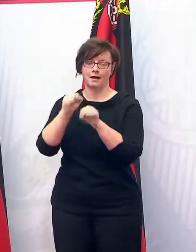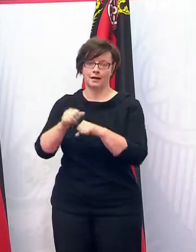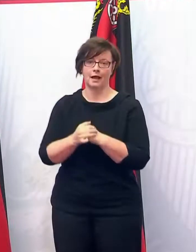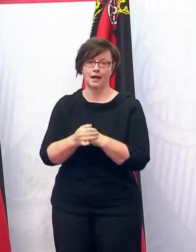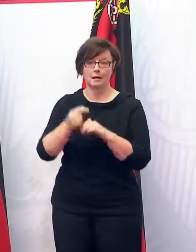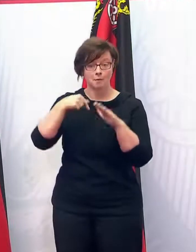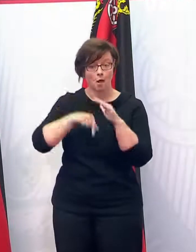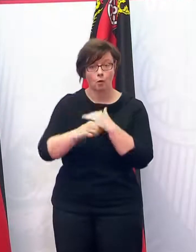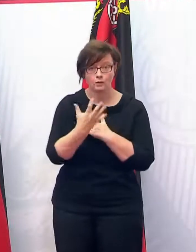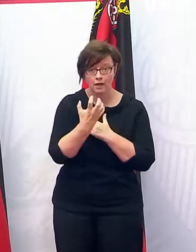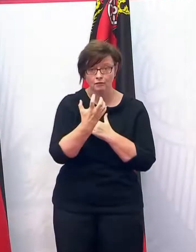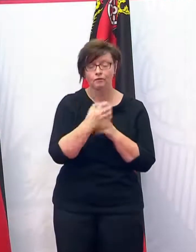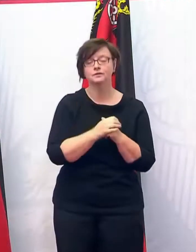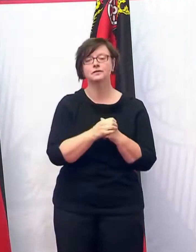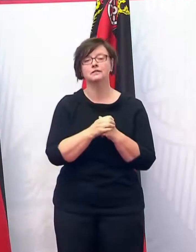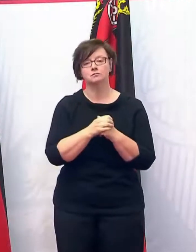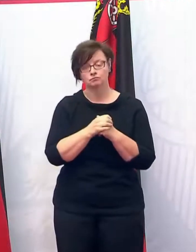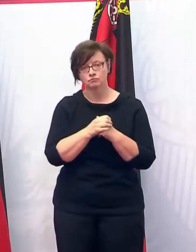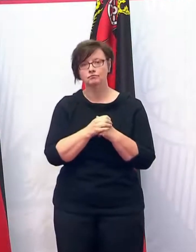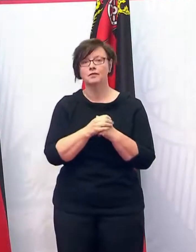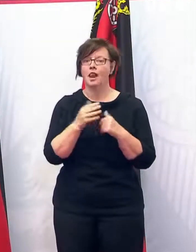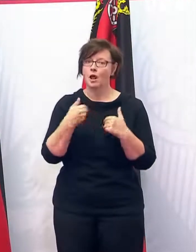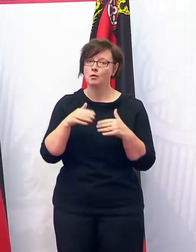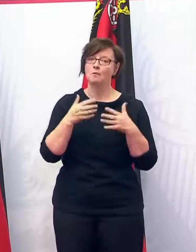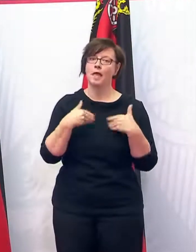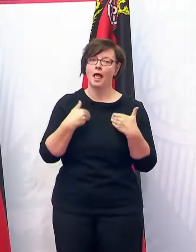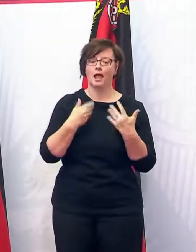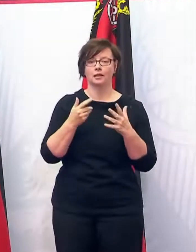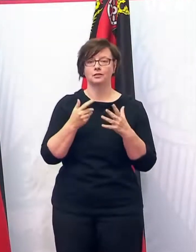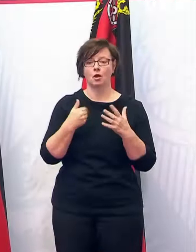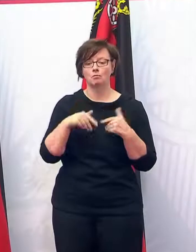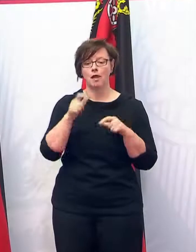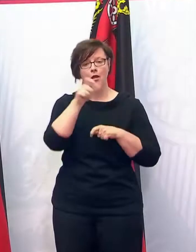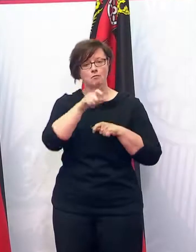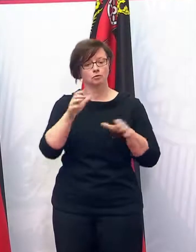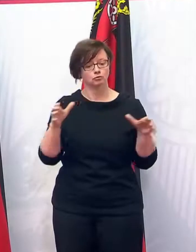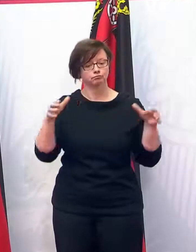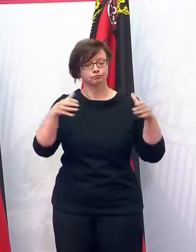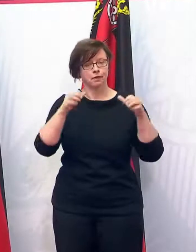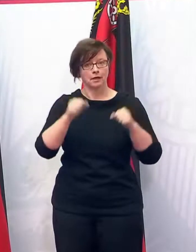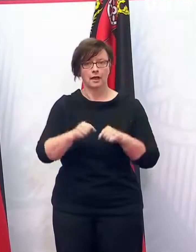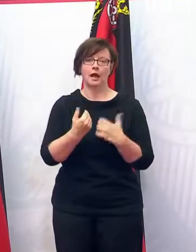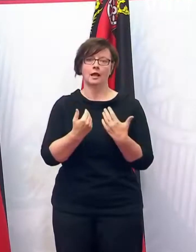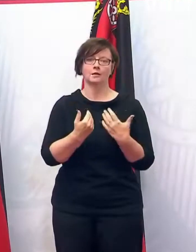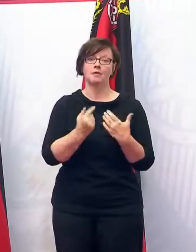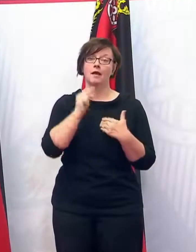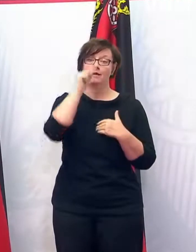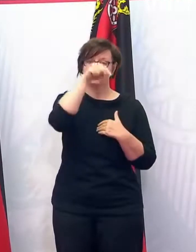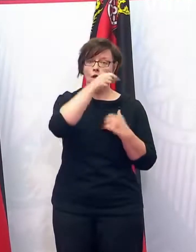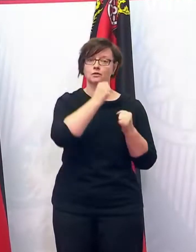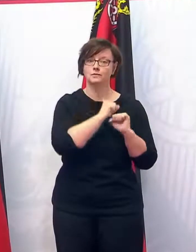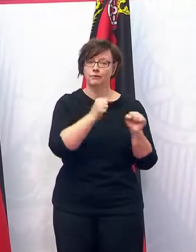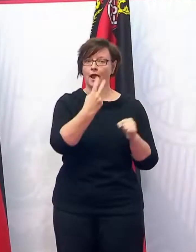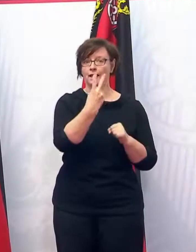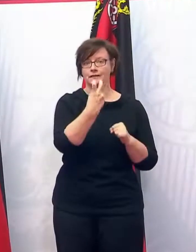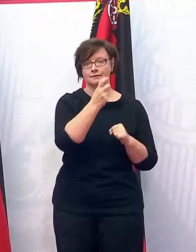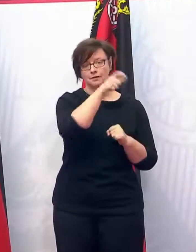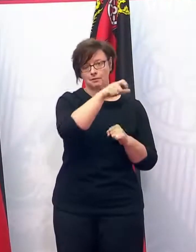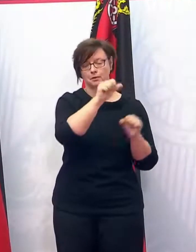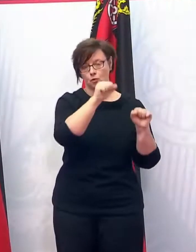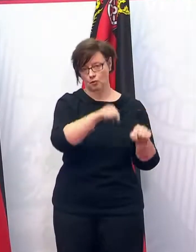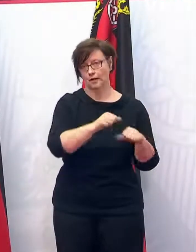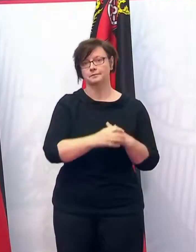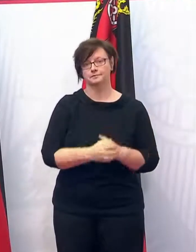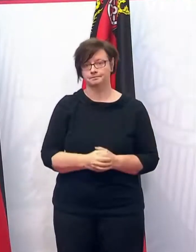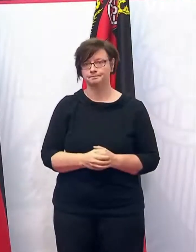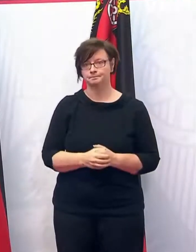Und unter 50 gibt es dann auch wieder die entsprechende Erleichterung, was die Menge von Menschen betrifft. Also mit 20 Personen im Freien und nicht nur mit 10 und so